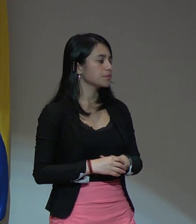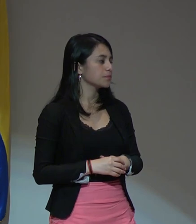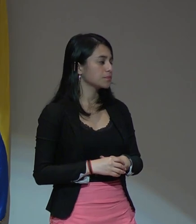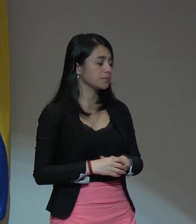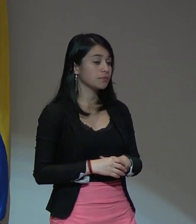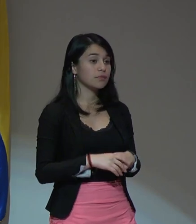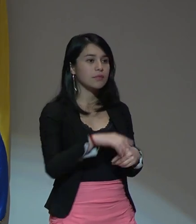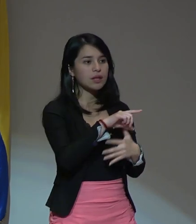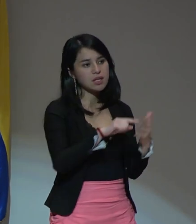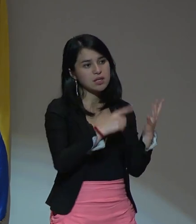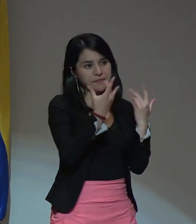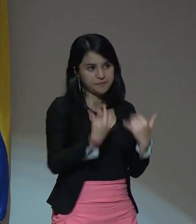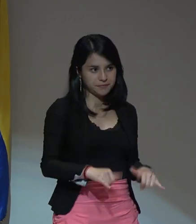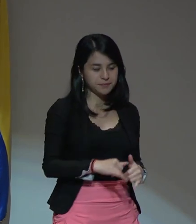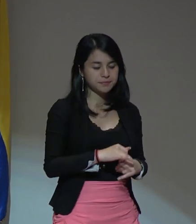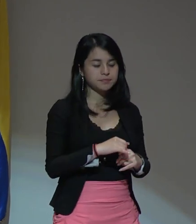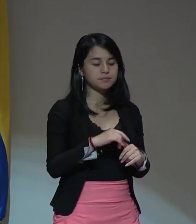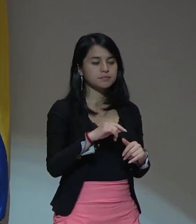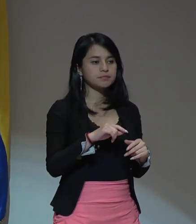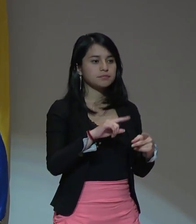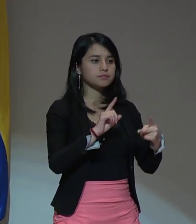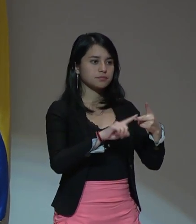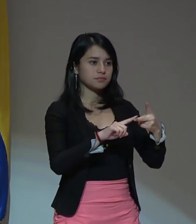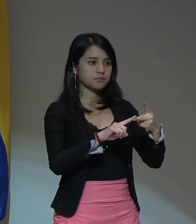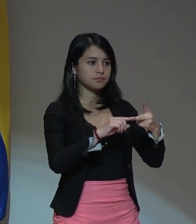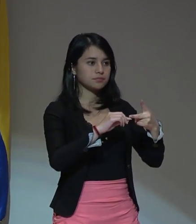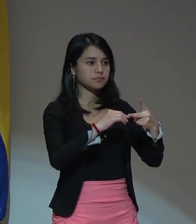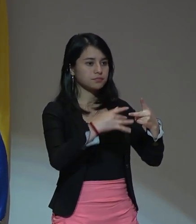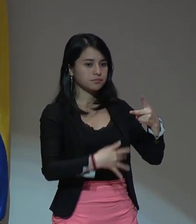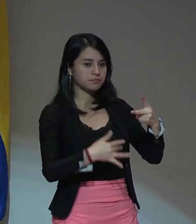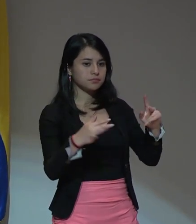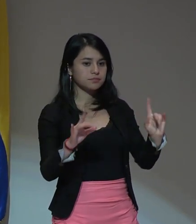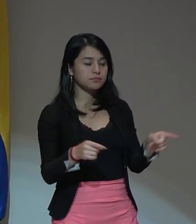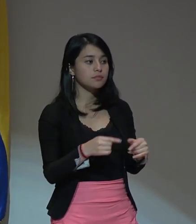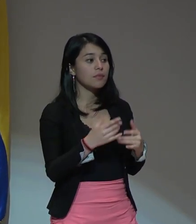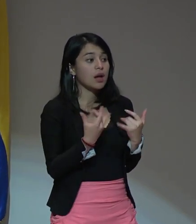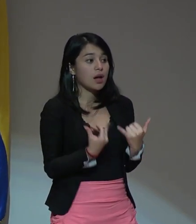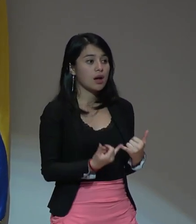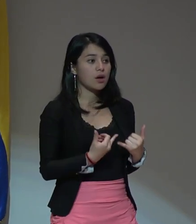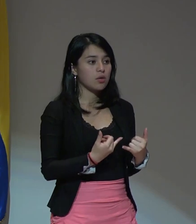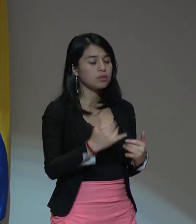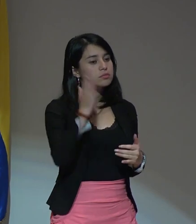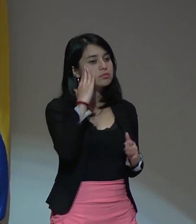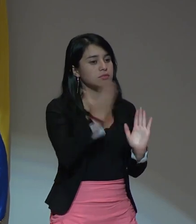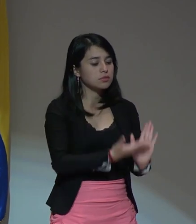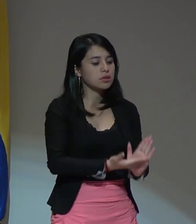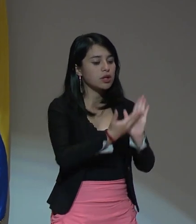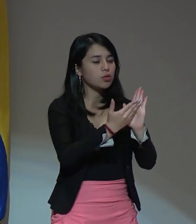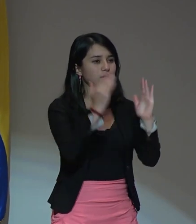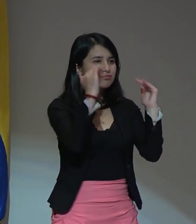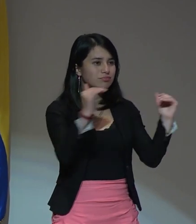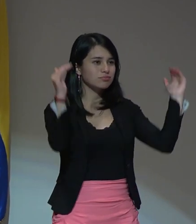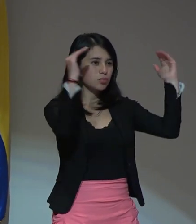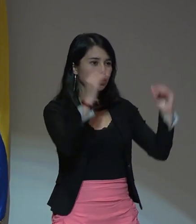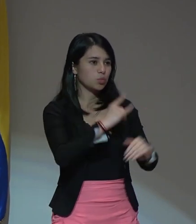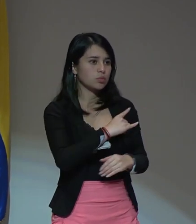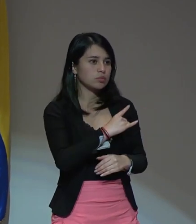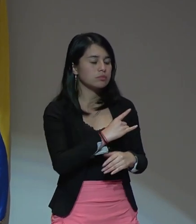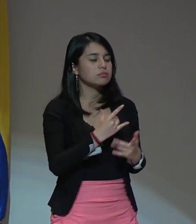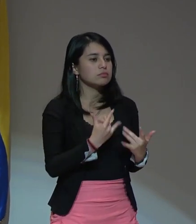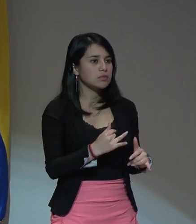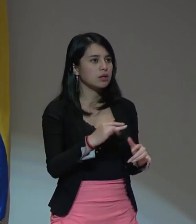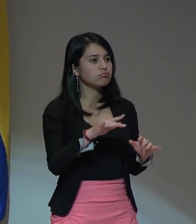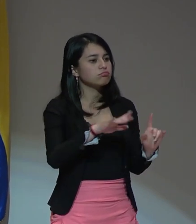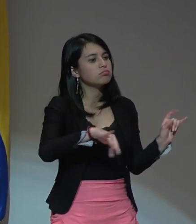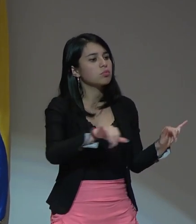Y con esto ya termino esta segunda parte. Actualmente la educación superior se constituye